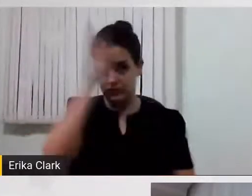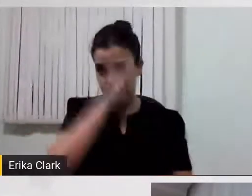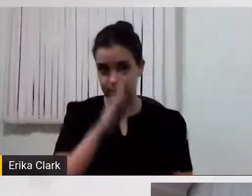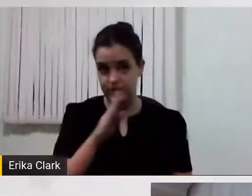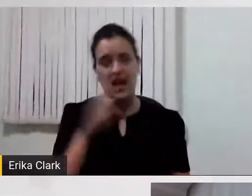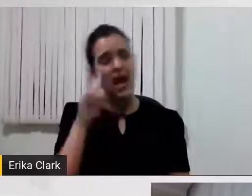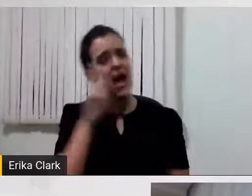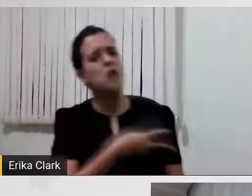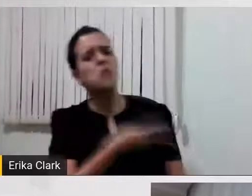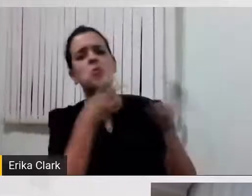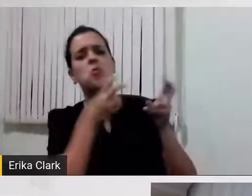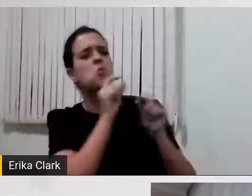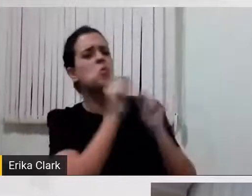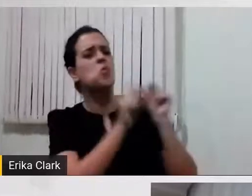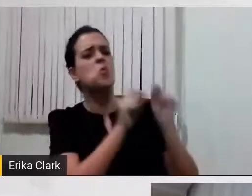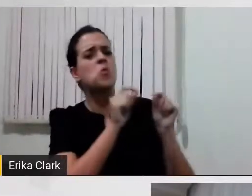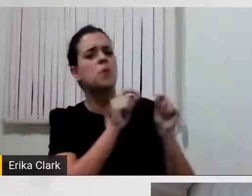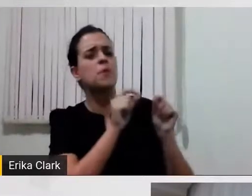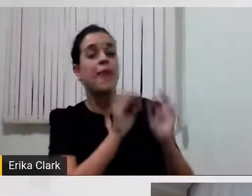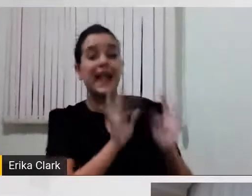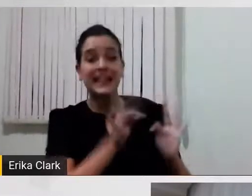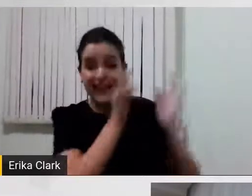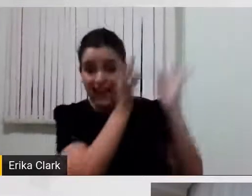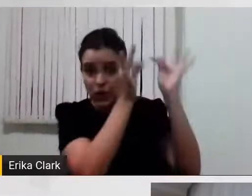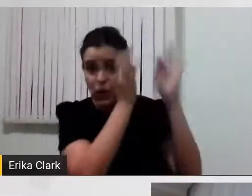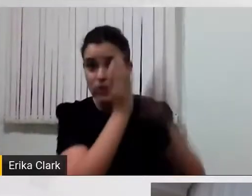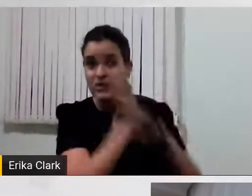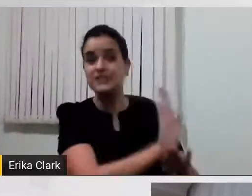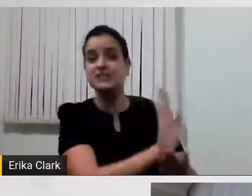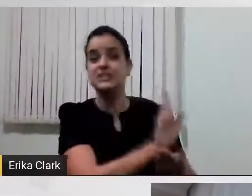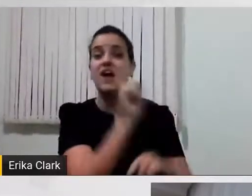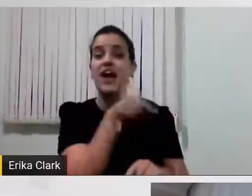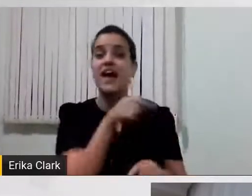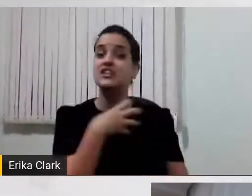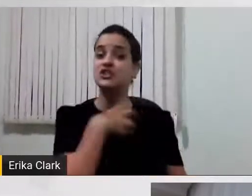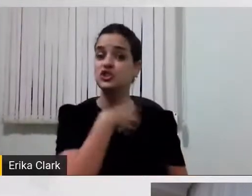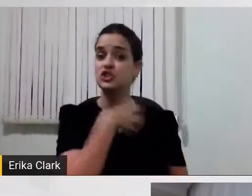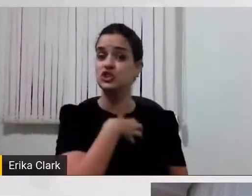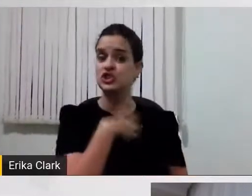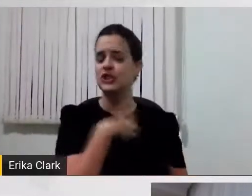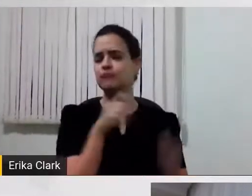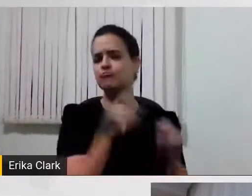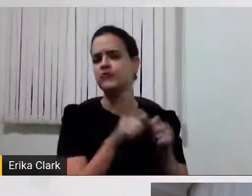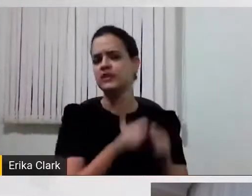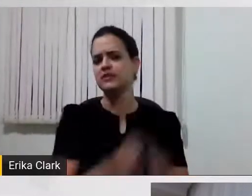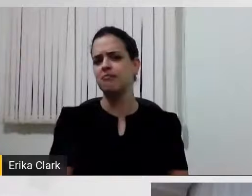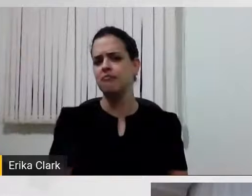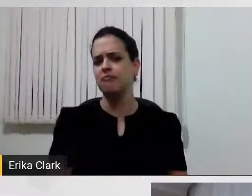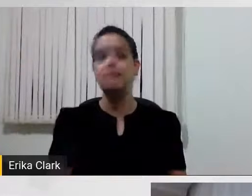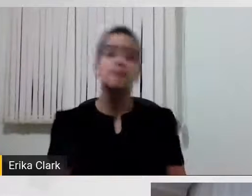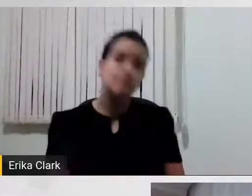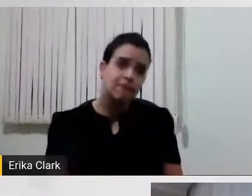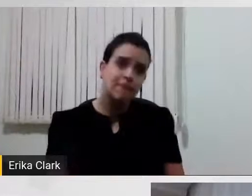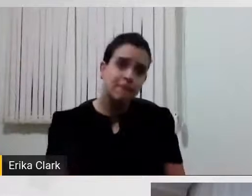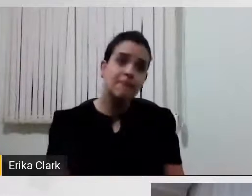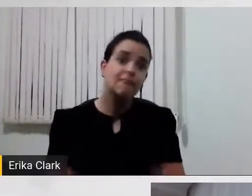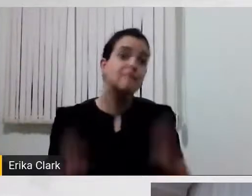E ela disse, mas isso é uma sacada muito importante, porque se a gente compartilhar jeito de fazer, a gente ajuda outra pessoa a ser